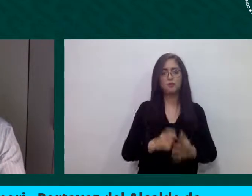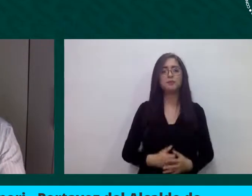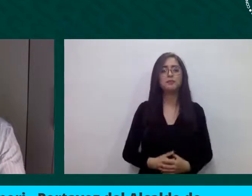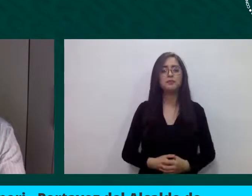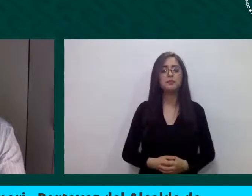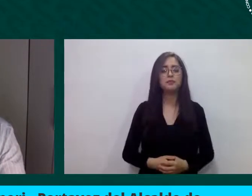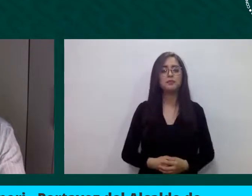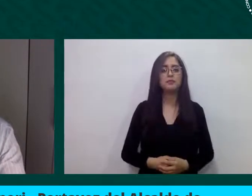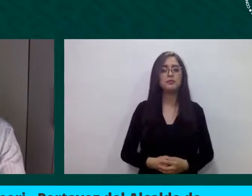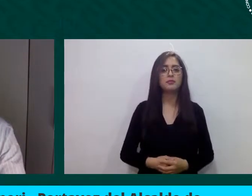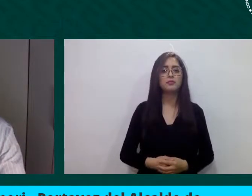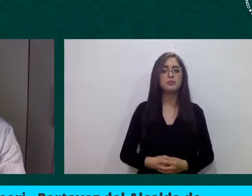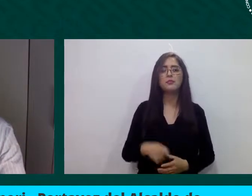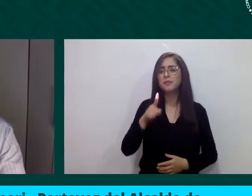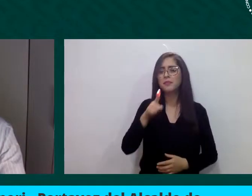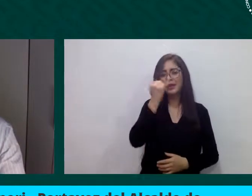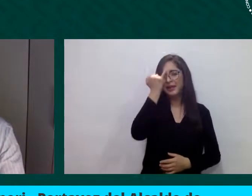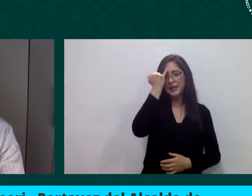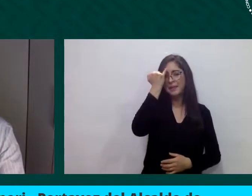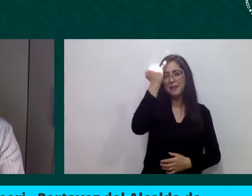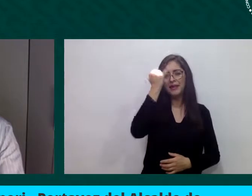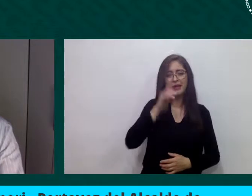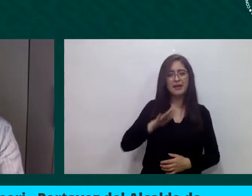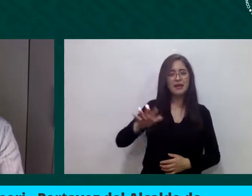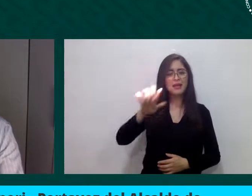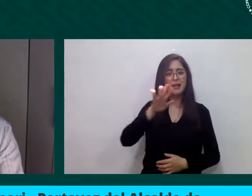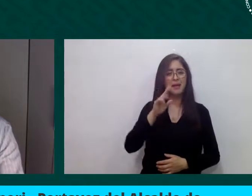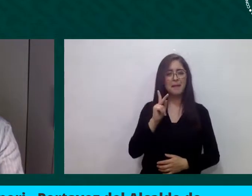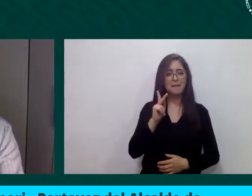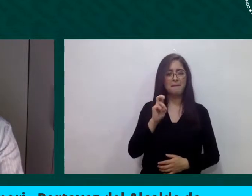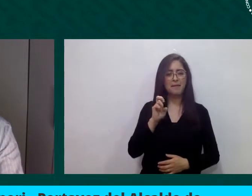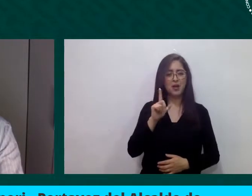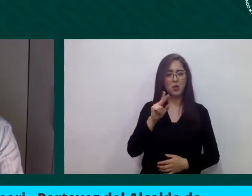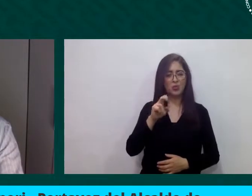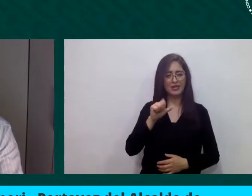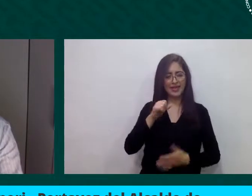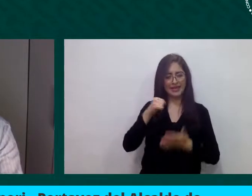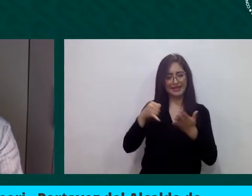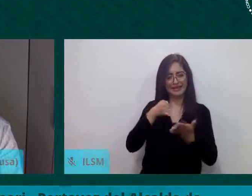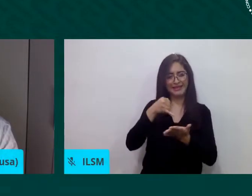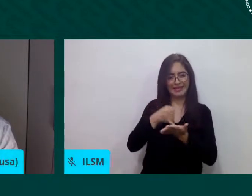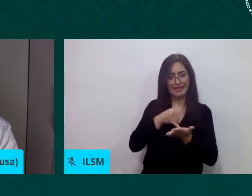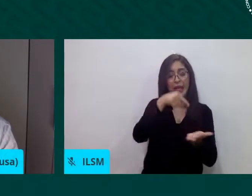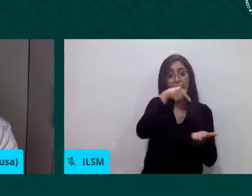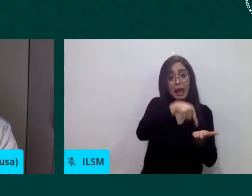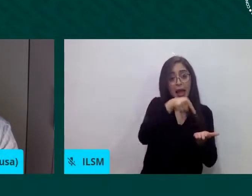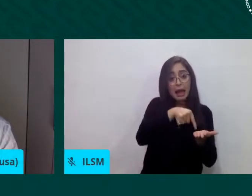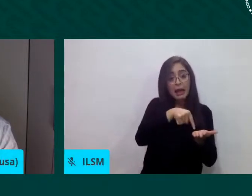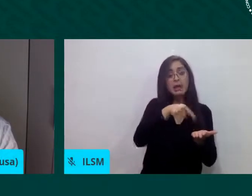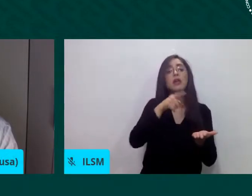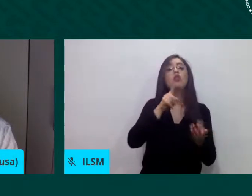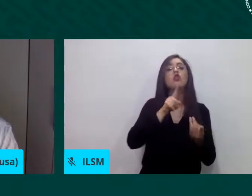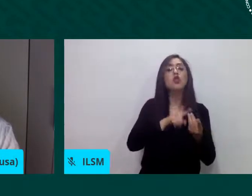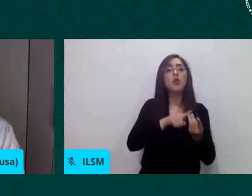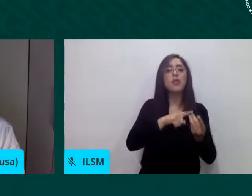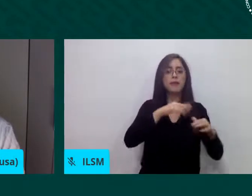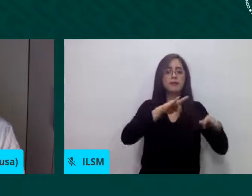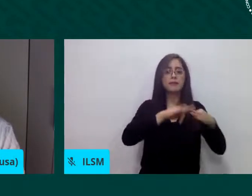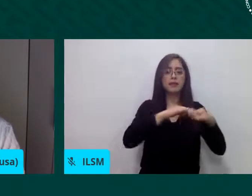frontera donde los migrantes llegan, pero están allá no mucho tiempo.